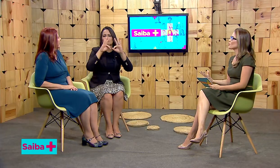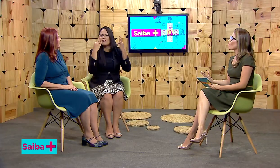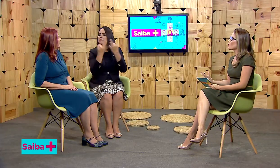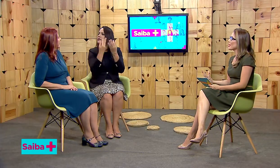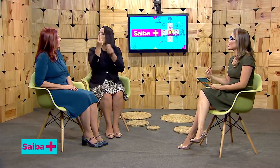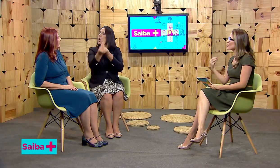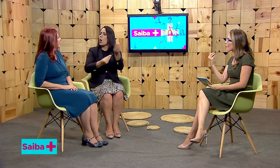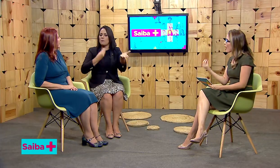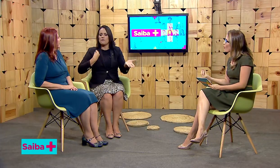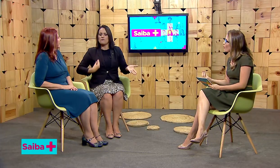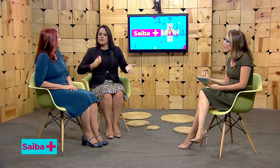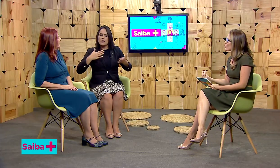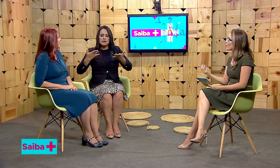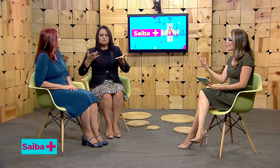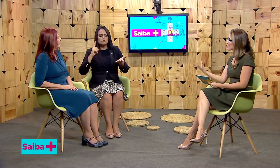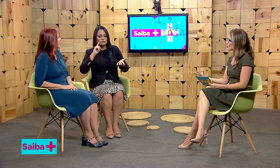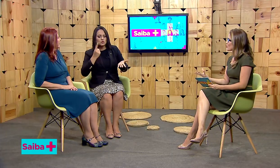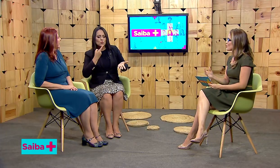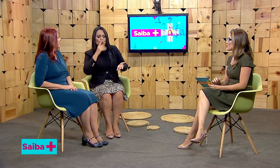forma igual com os surdos.